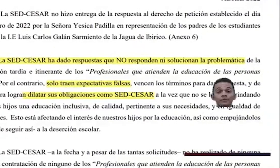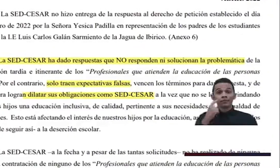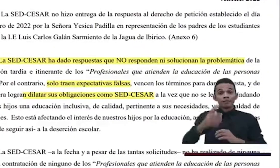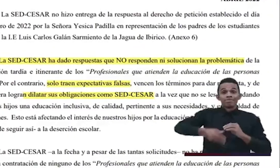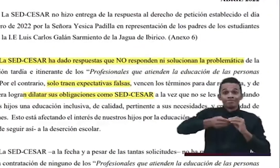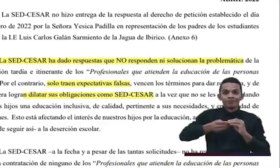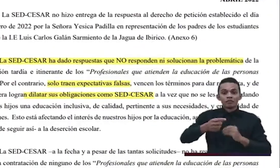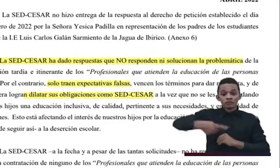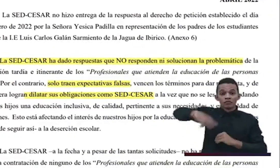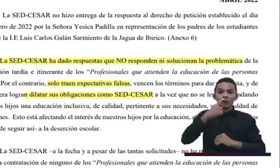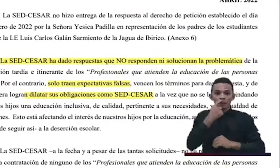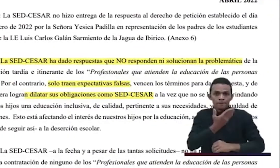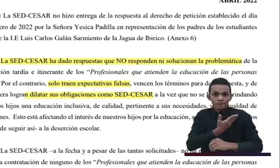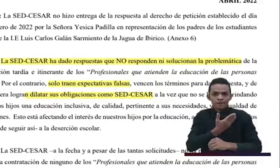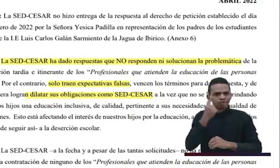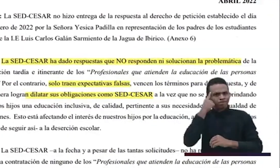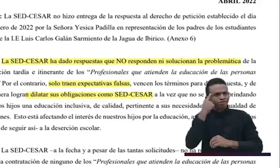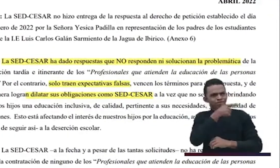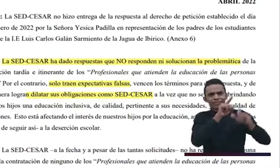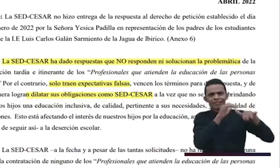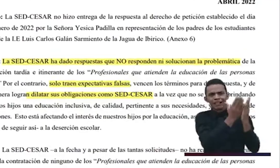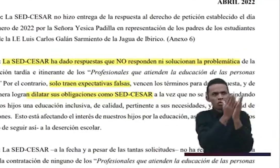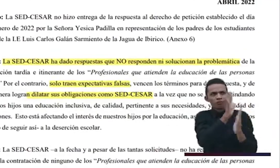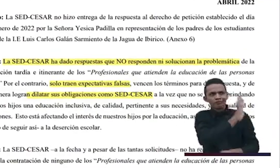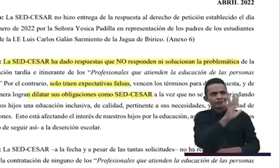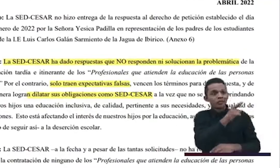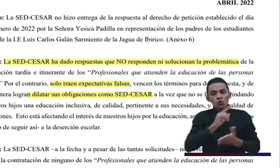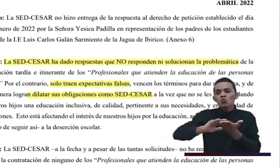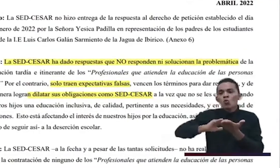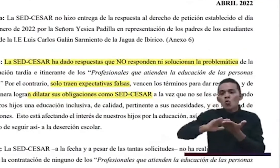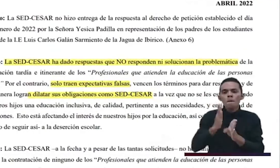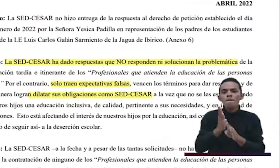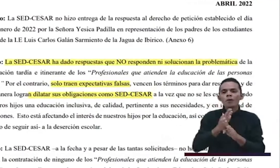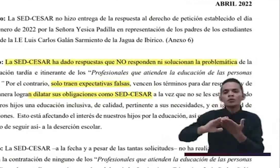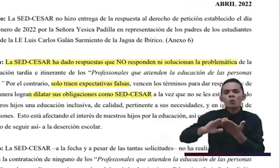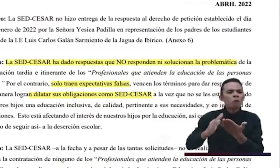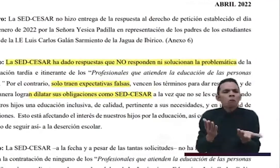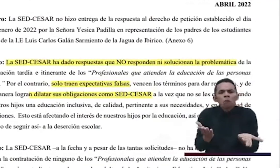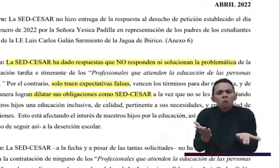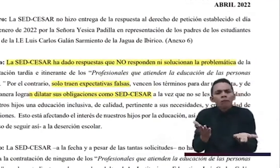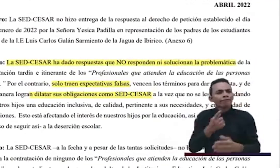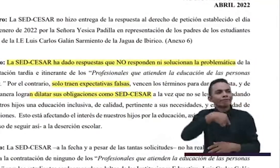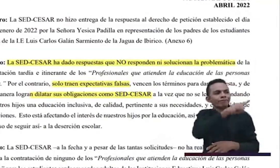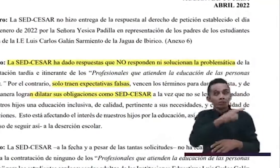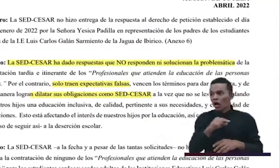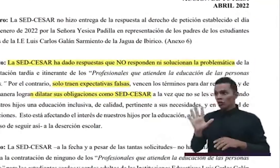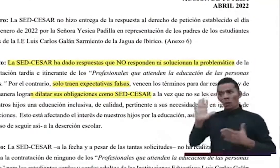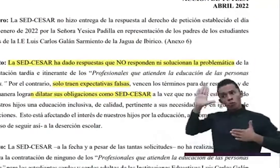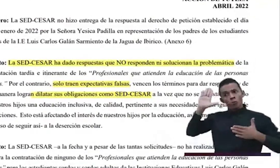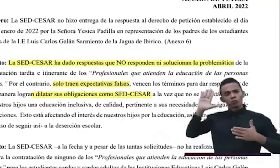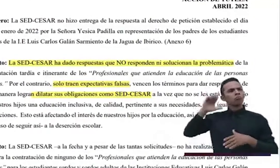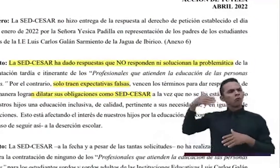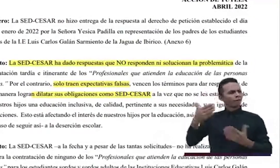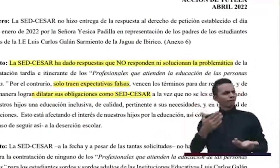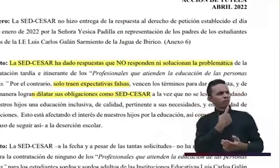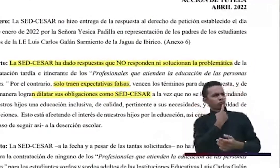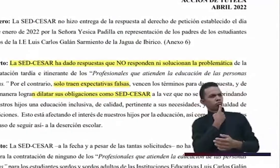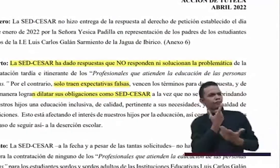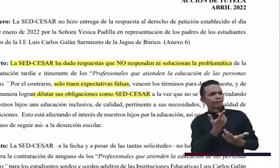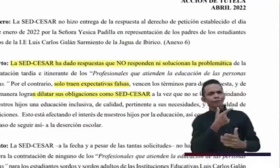Secretaría de Educación no ha dado solución a la problemática que lleva más de cinco años. Antes bien dan expectativas falsas, dilatan los